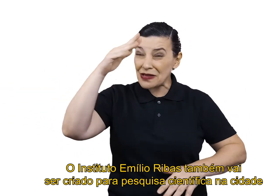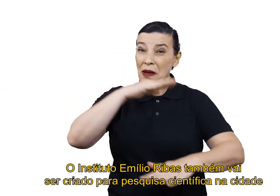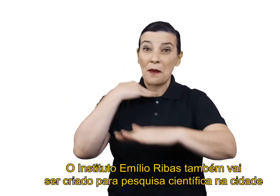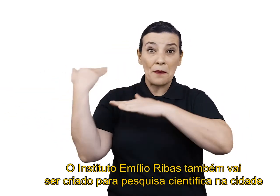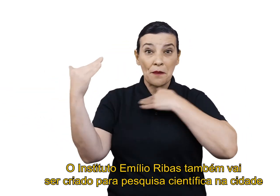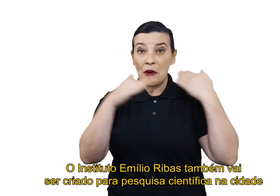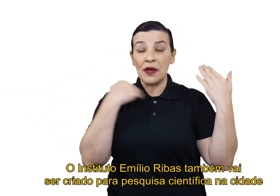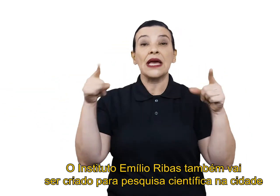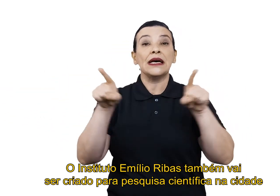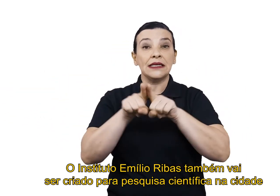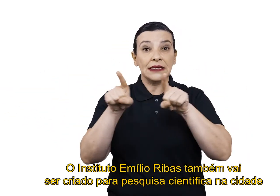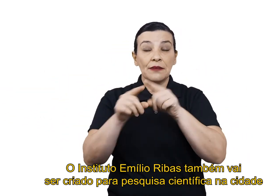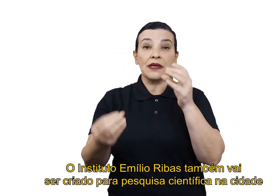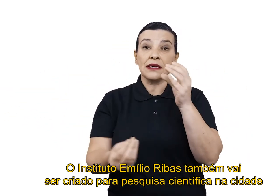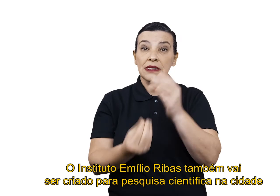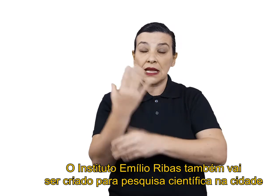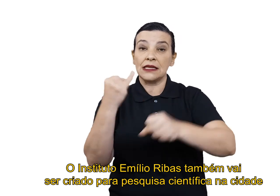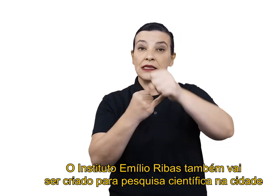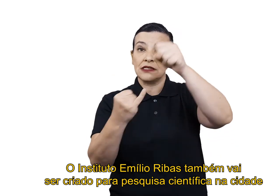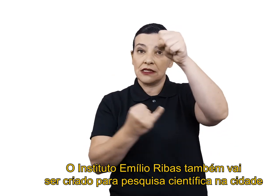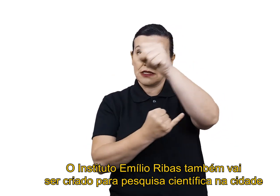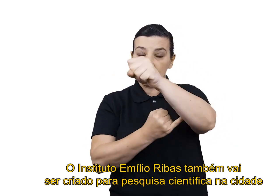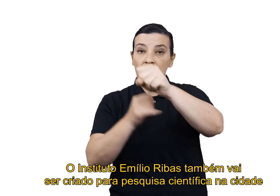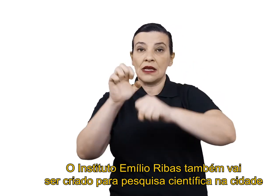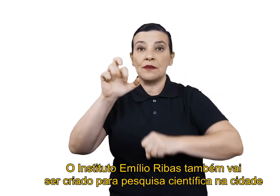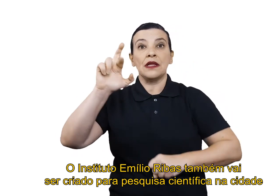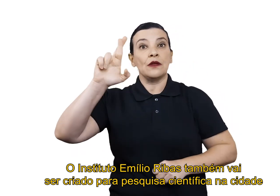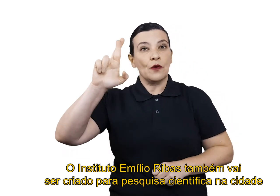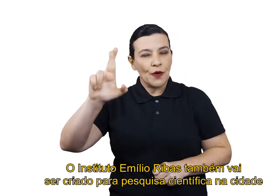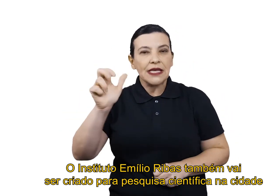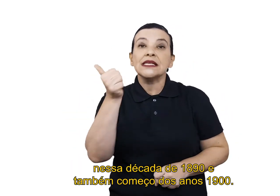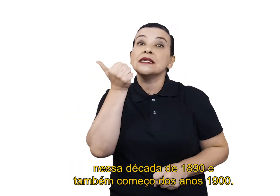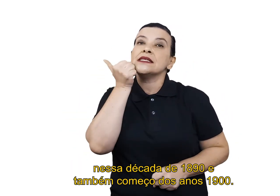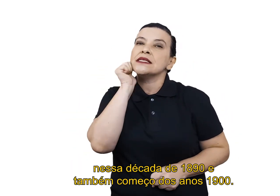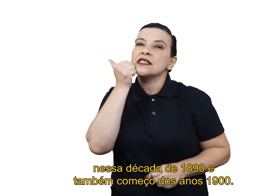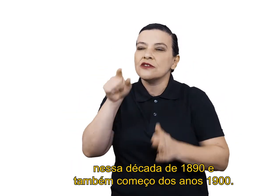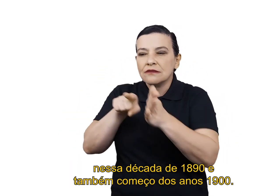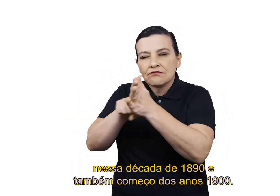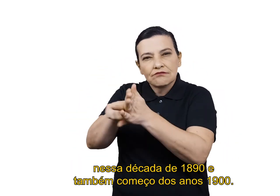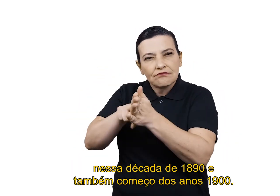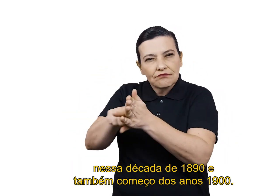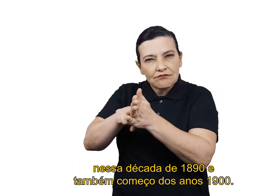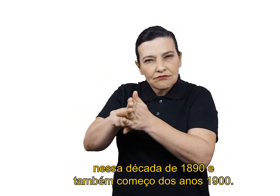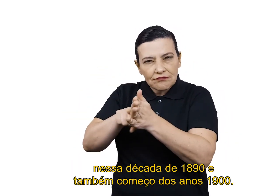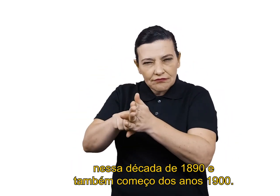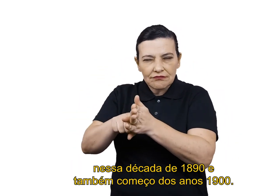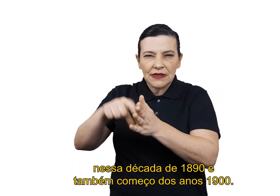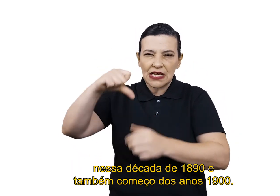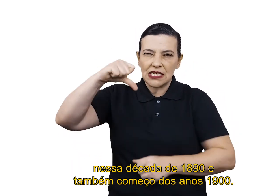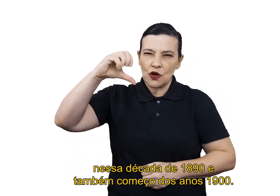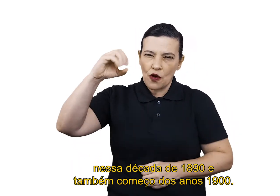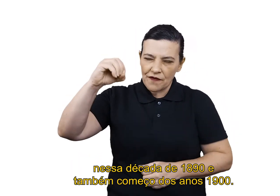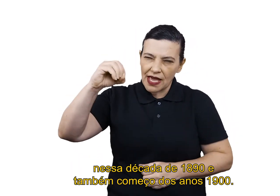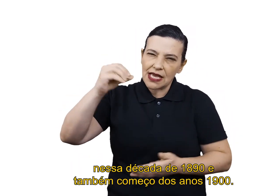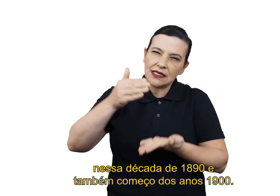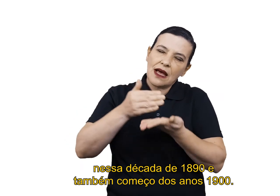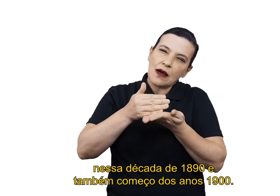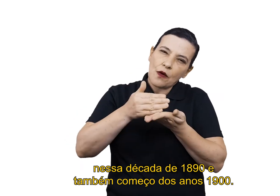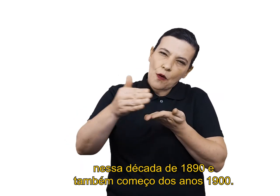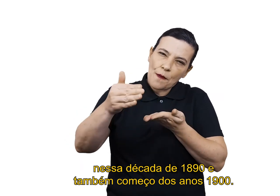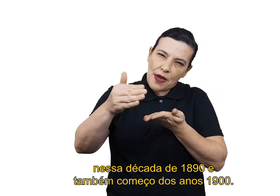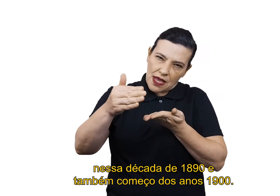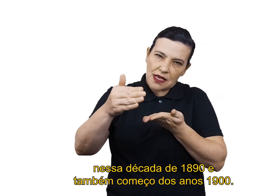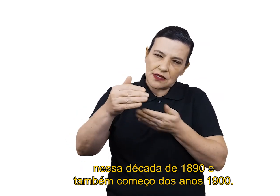Ribas também vai ser criado pra pesquisa científica na cidade, nessa década de 90, no começo dos anos